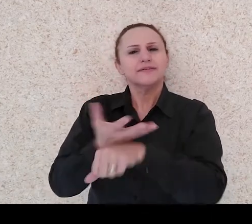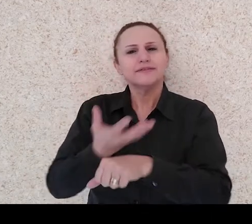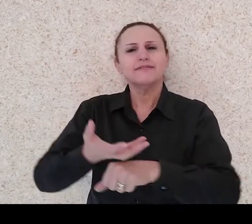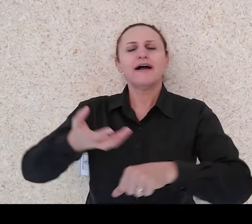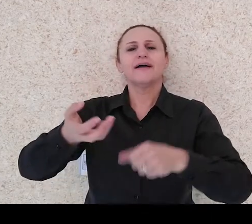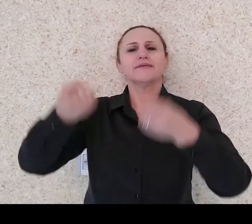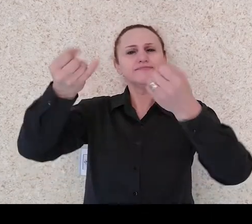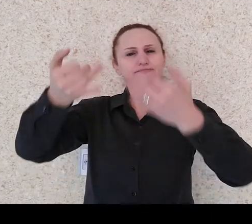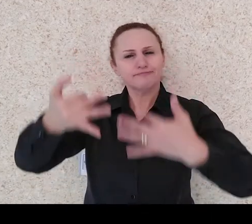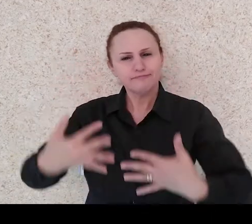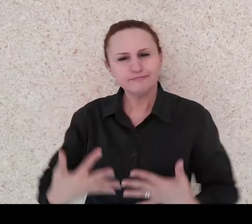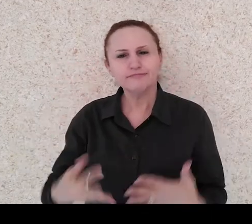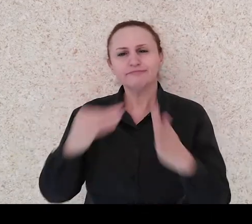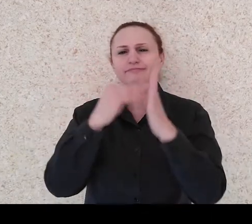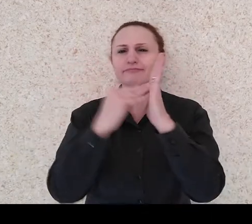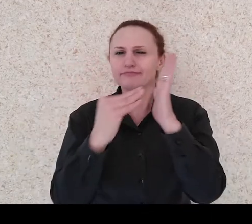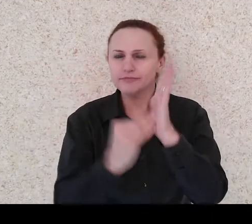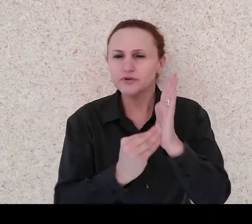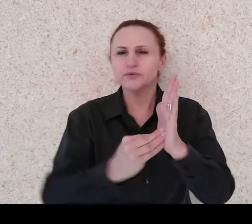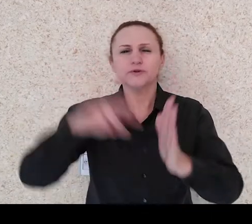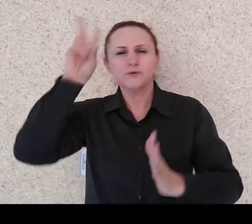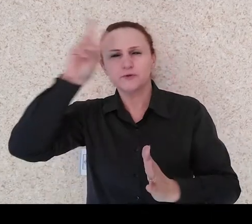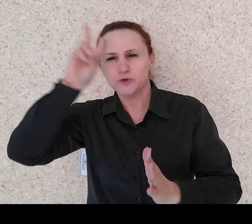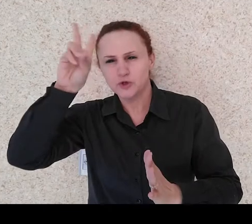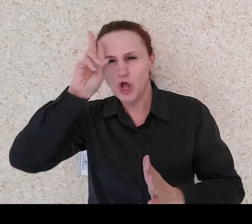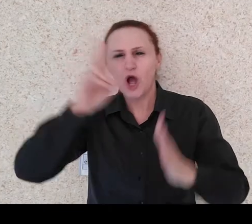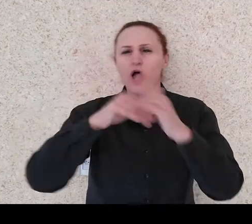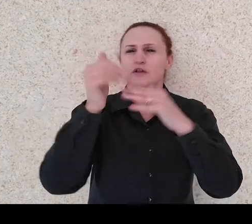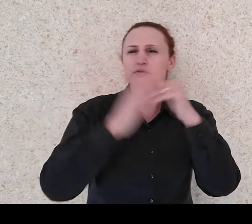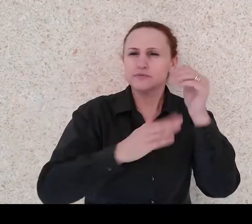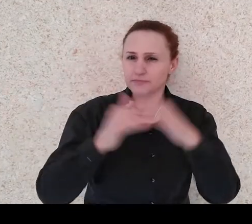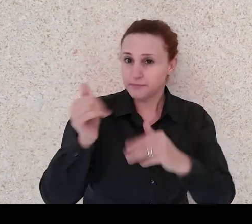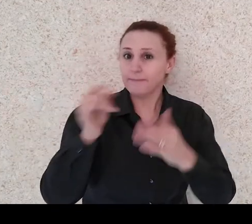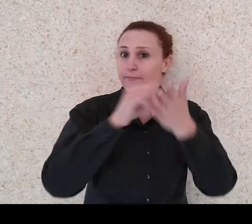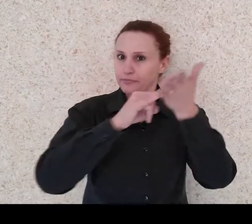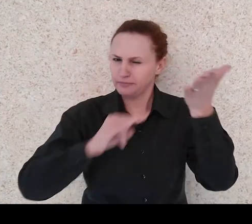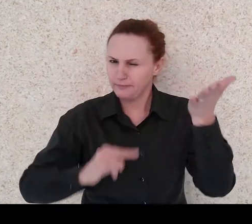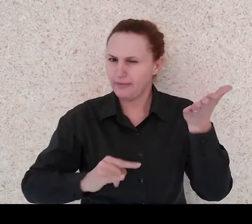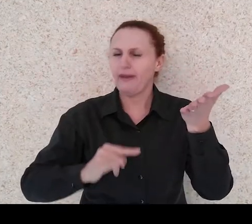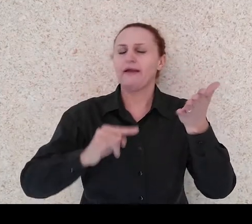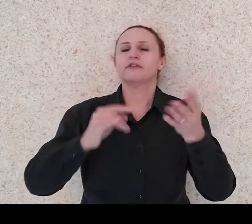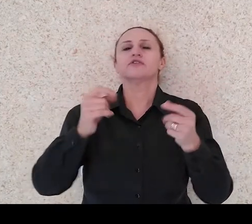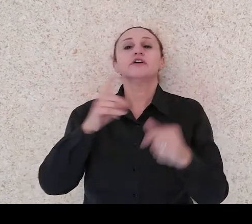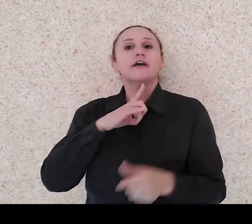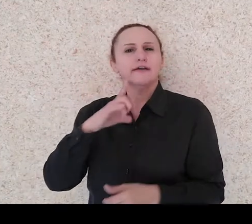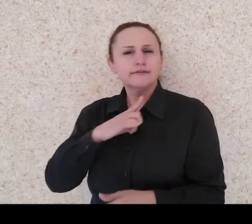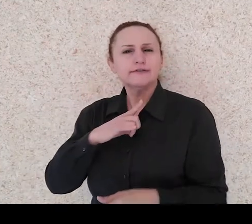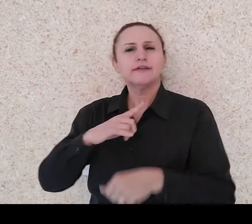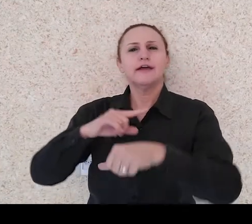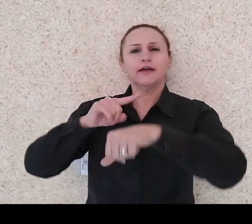legais e técnicos práticos. Nossa disciplina será composta por 60 horas, é um pouco densa.